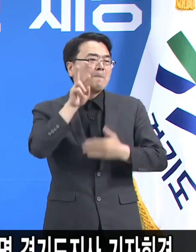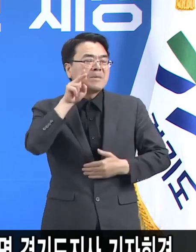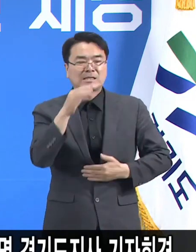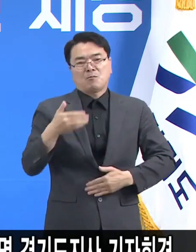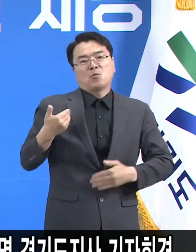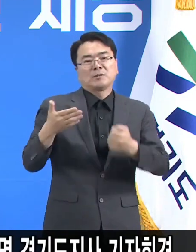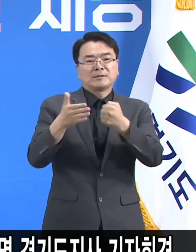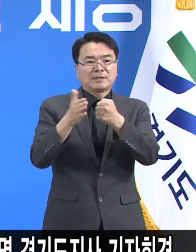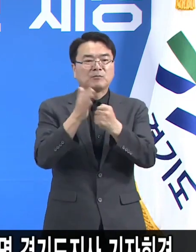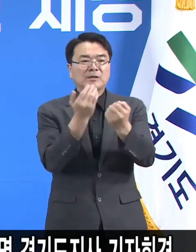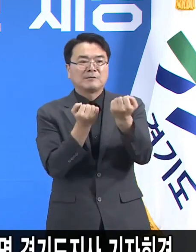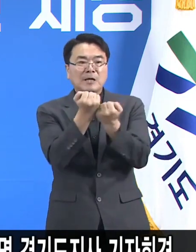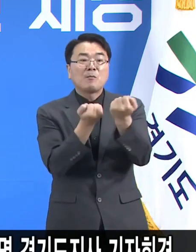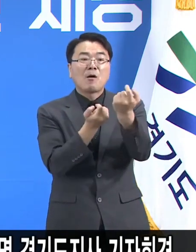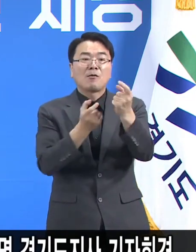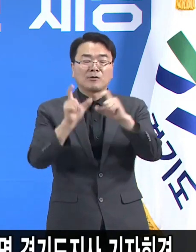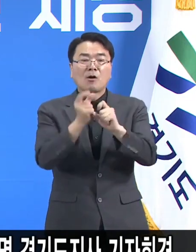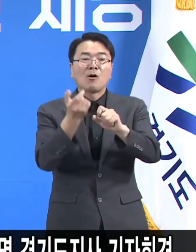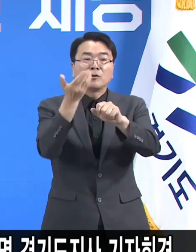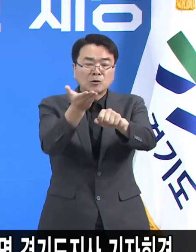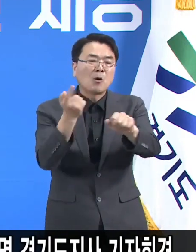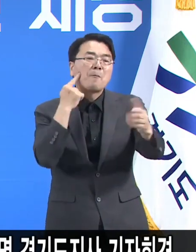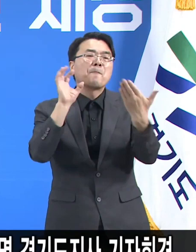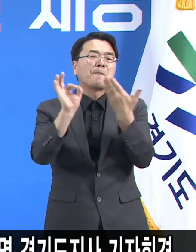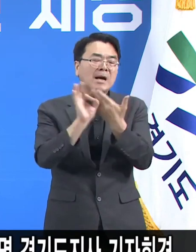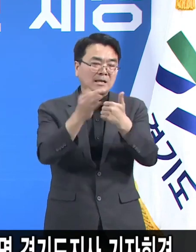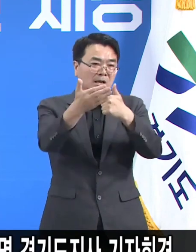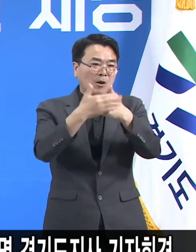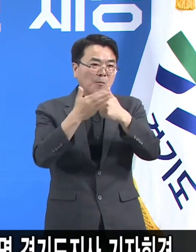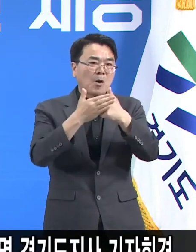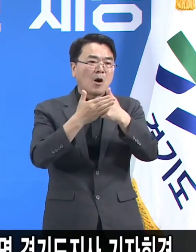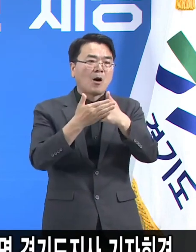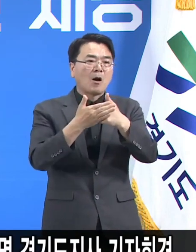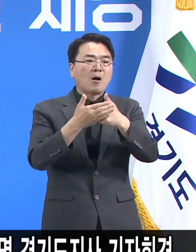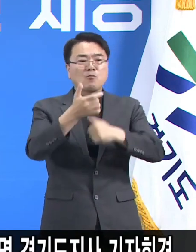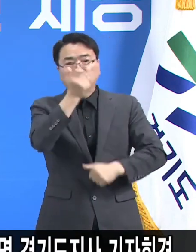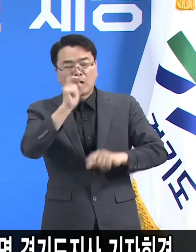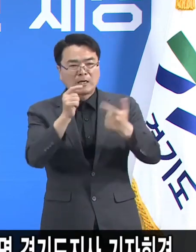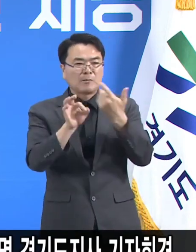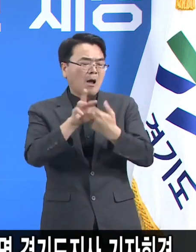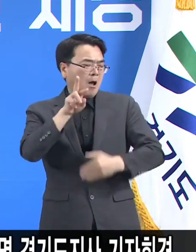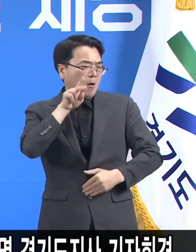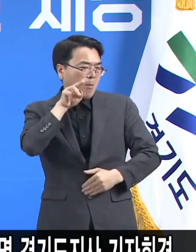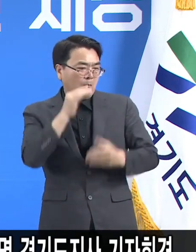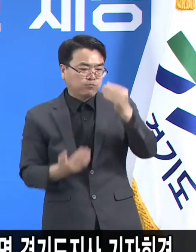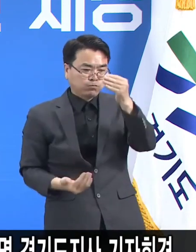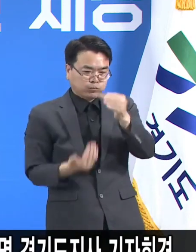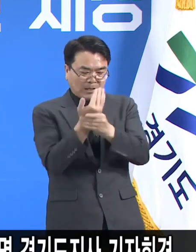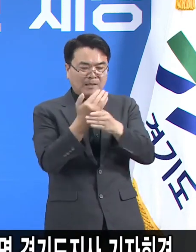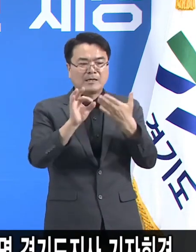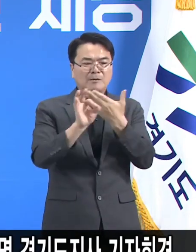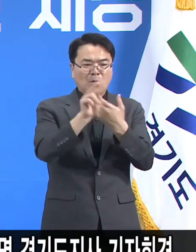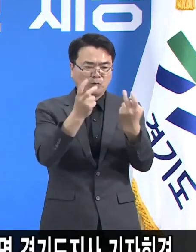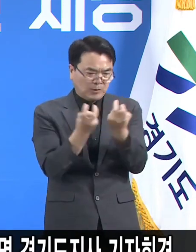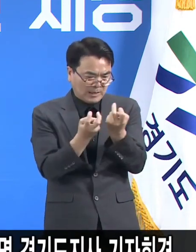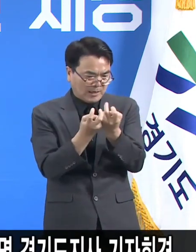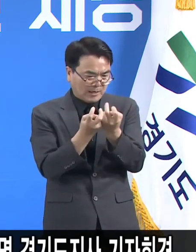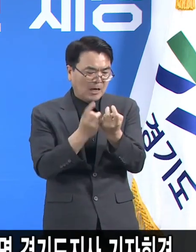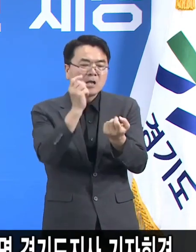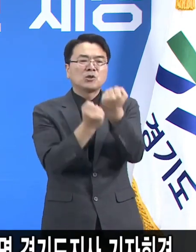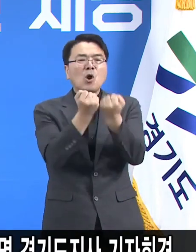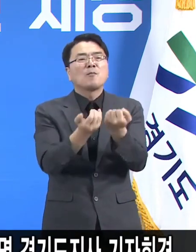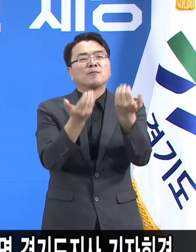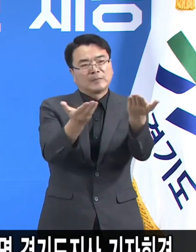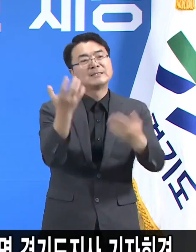이렇게 협력적이지 않을 경우 또는 비상한 사태가 발생하실 경우를 말씀드리지 않을 수가 없기 때문에